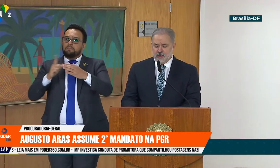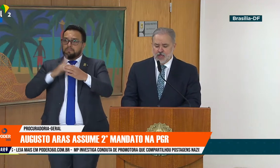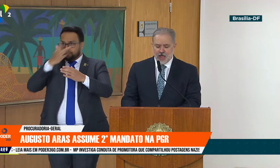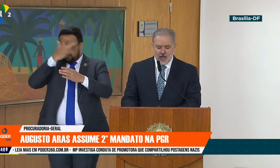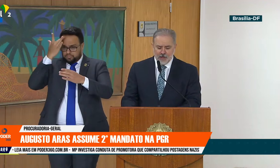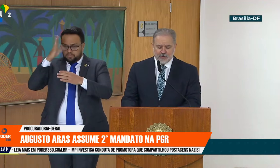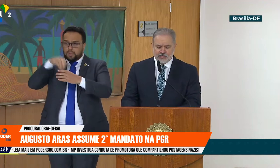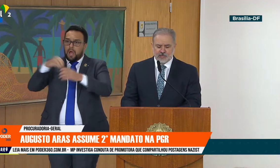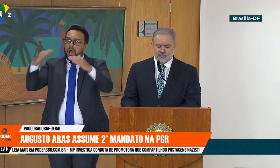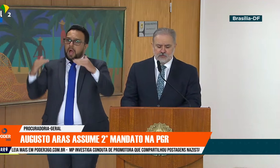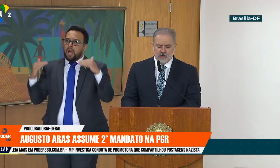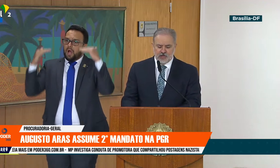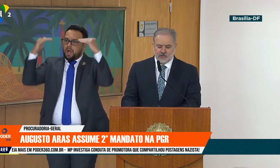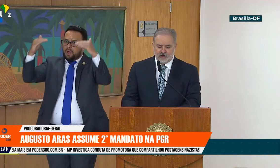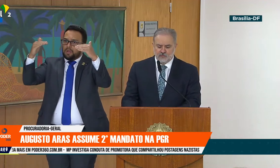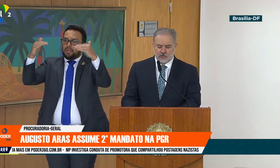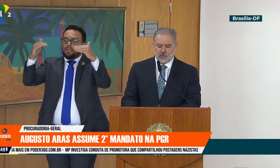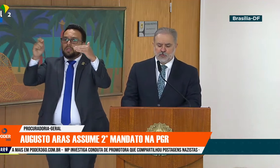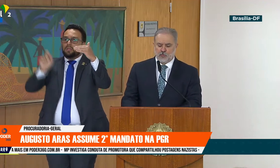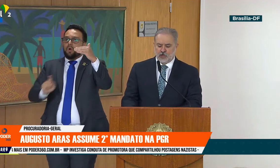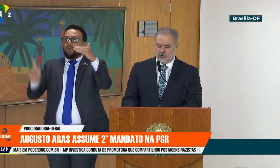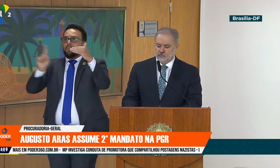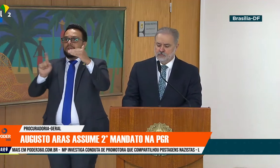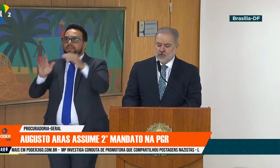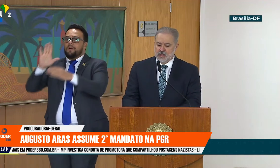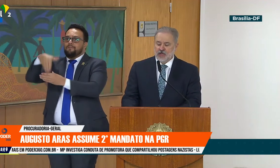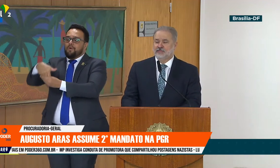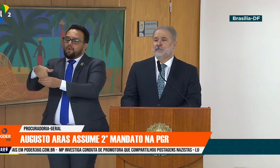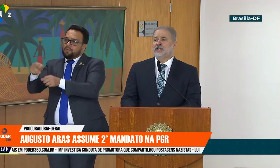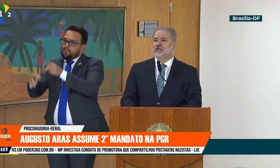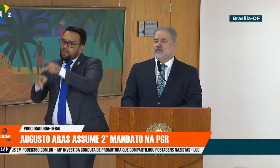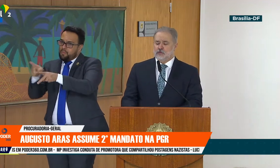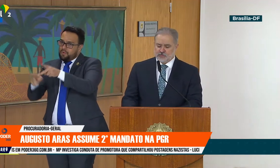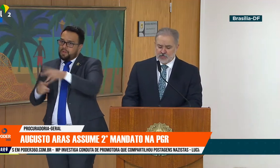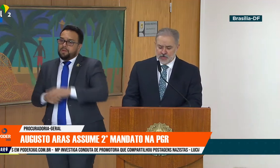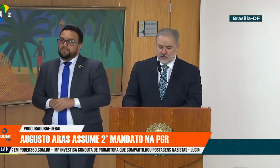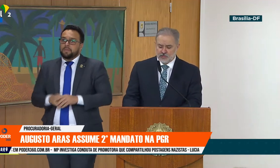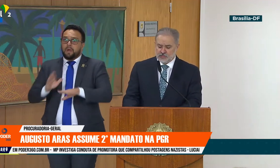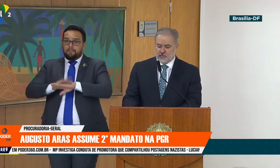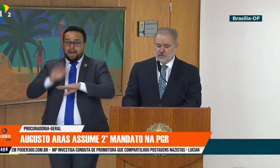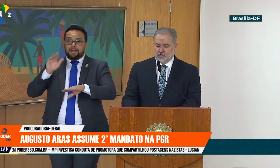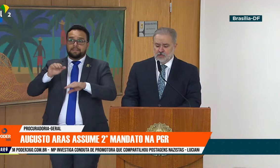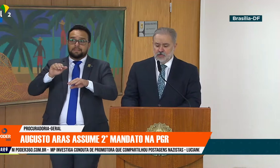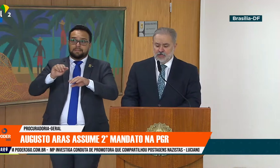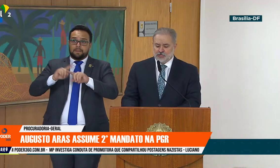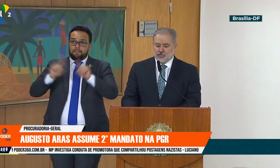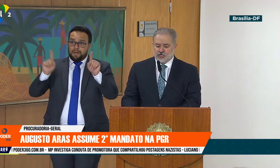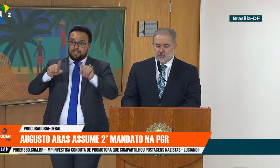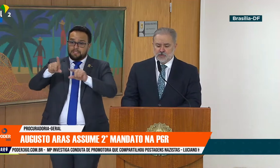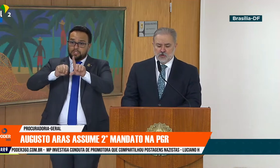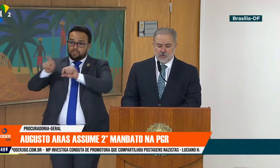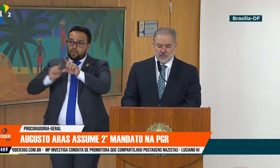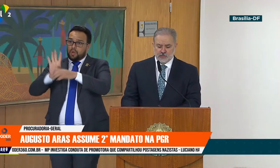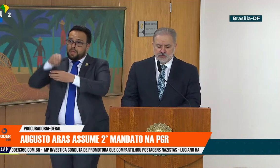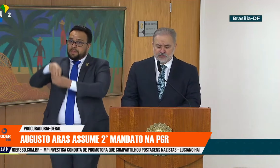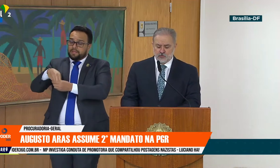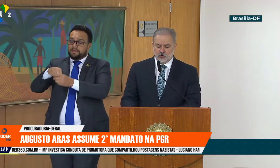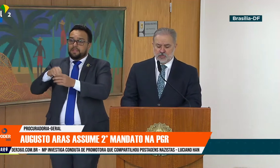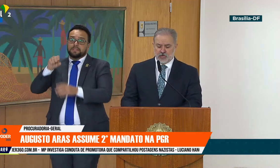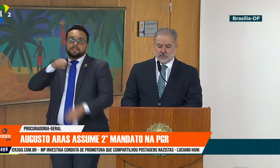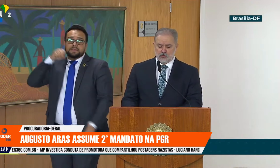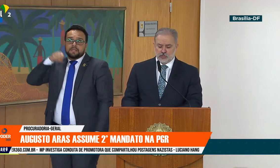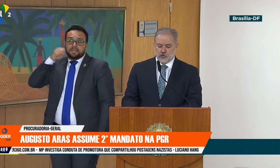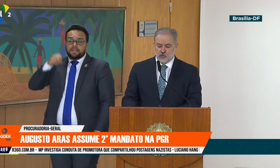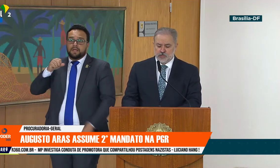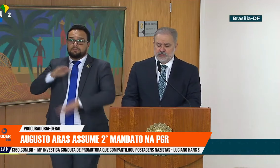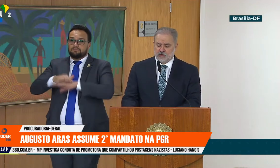submetem à apreciação direta da vontade popular. A sabatina no Senado, assim, legitima a nomeação das